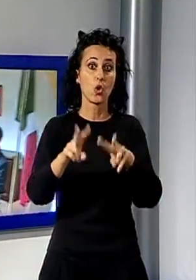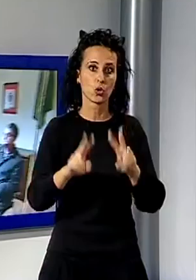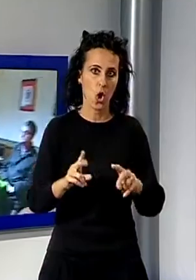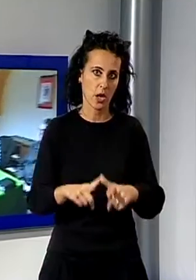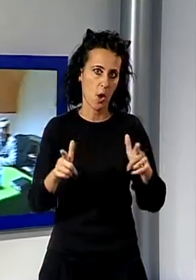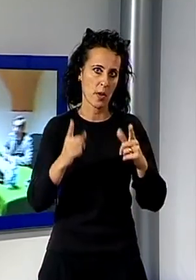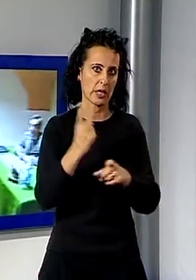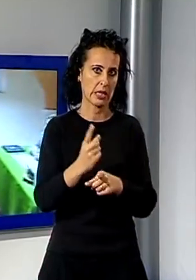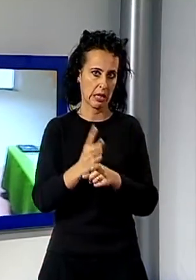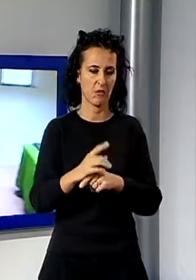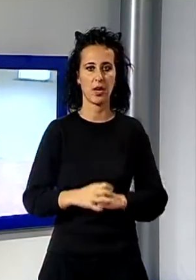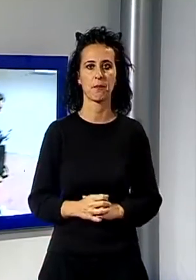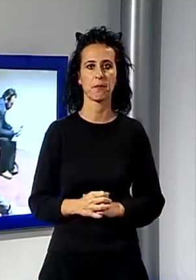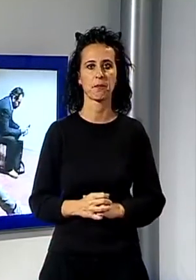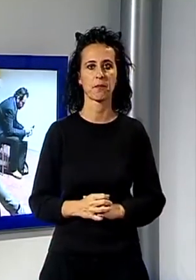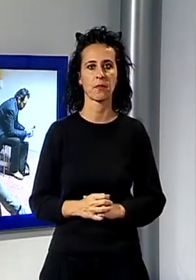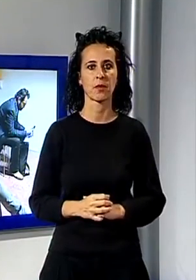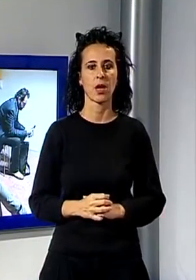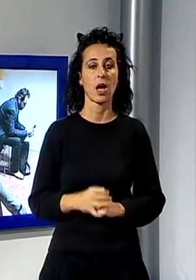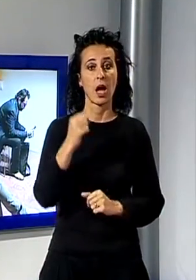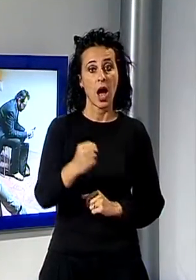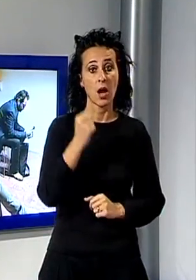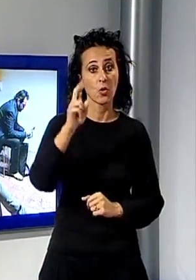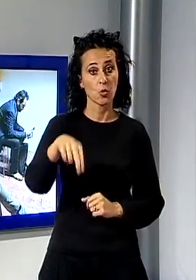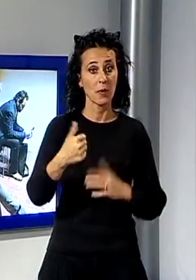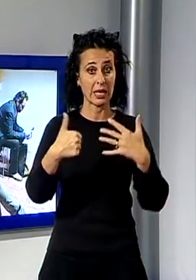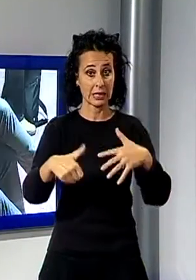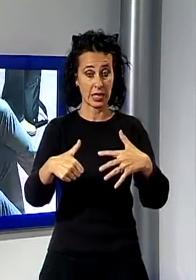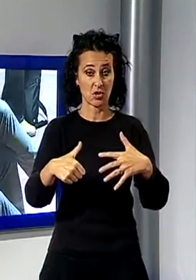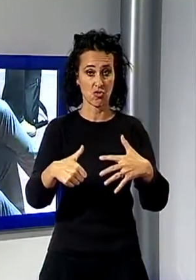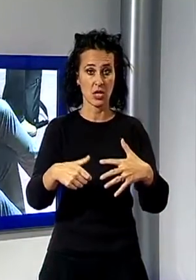controlli che nel 2016 sarà probabilmente estesa anche alle altre province toscane.